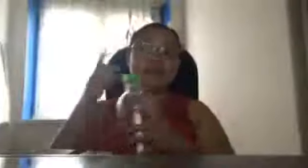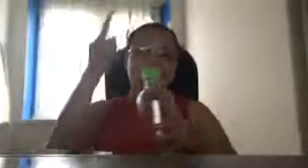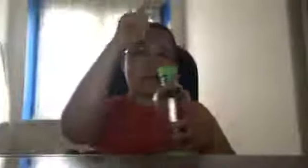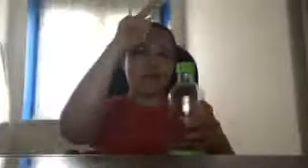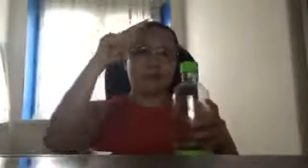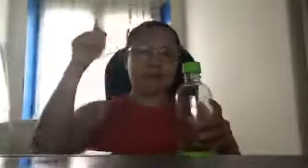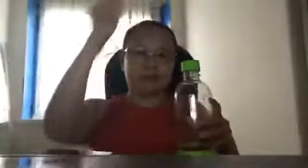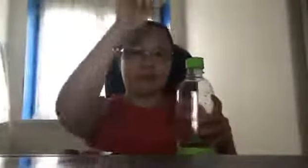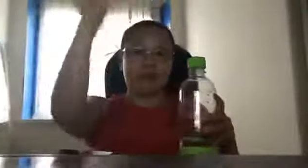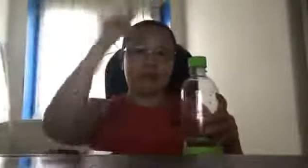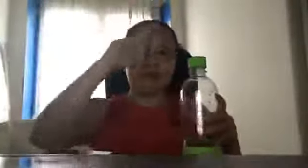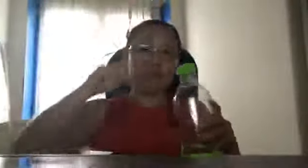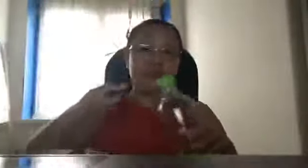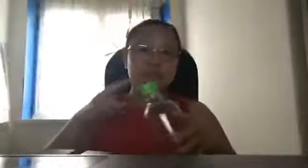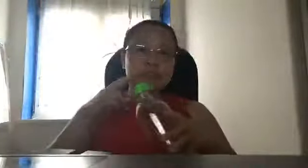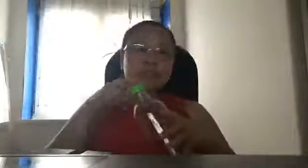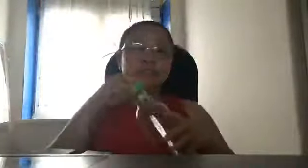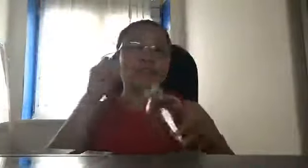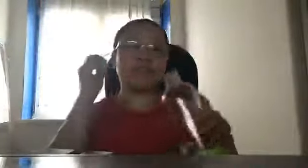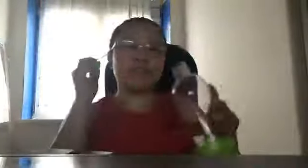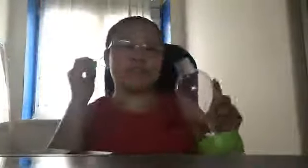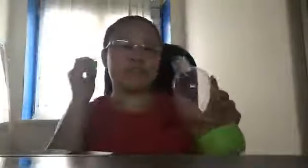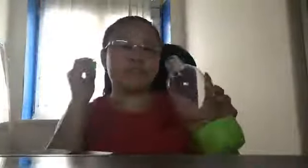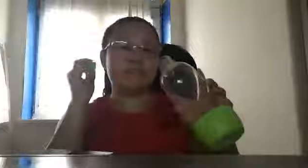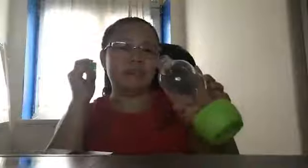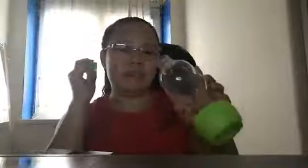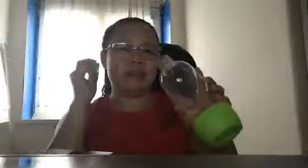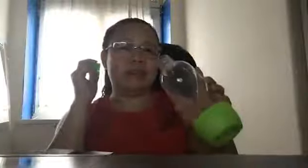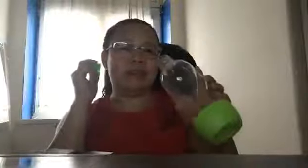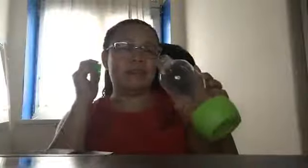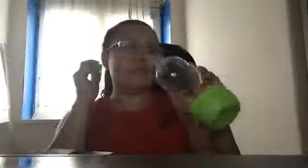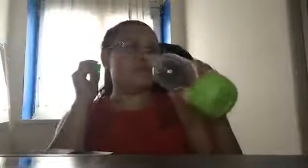humahawag sa outside universe di ba o